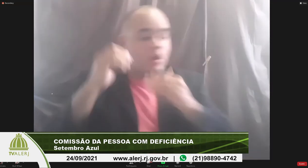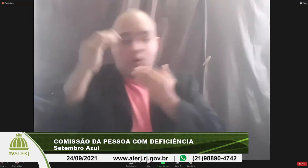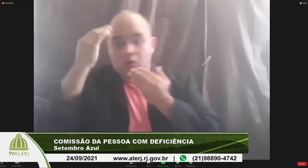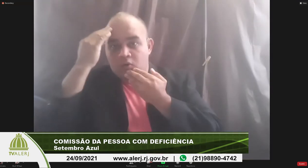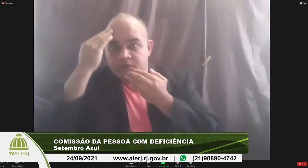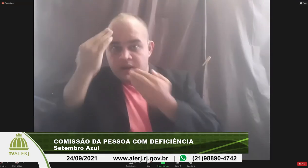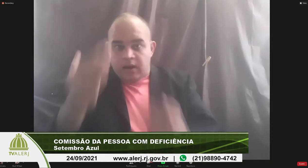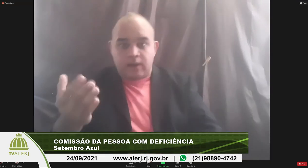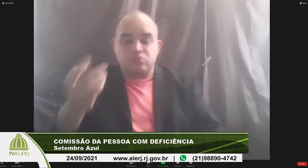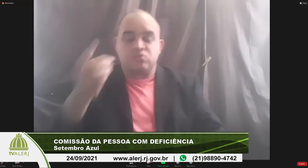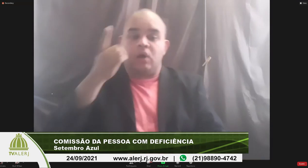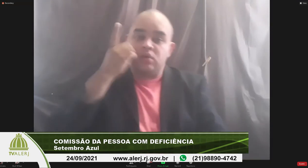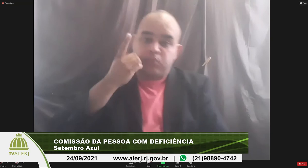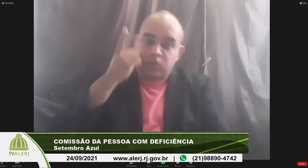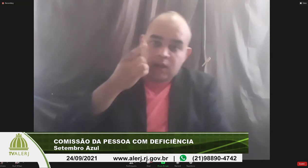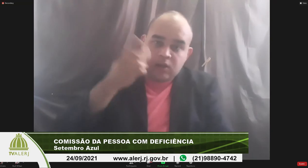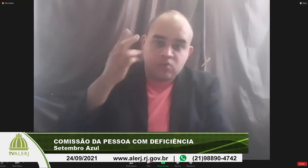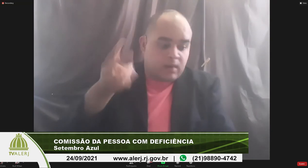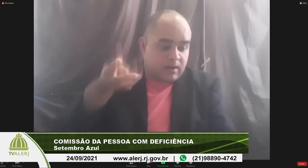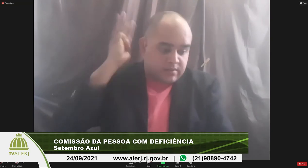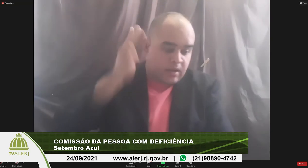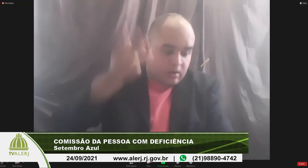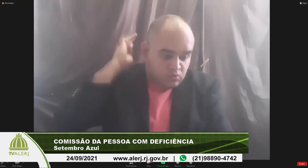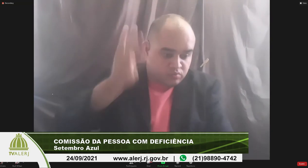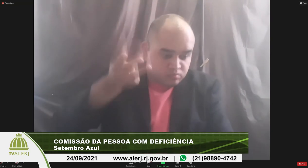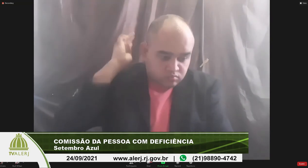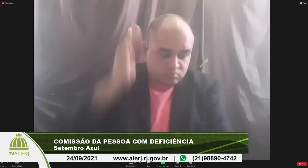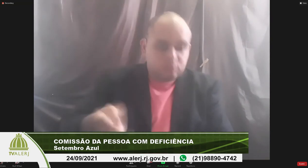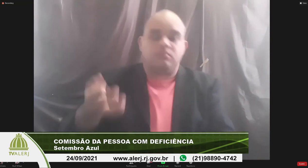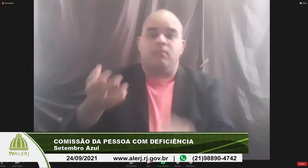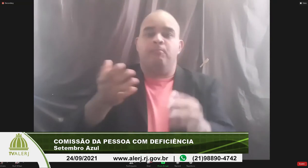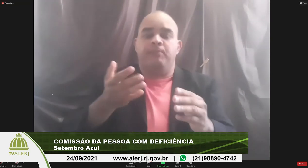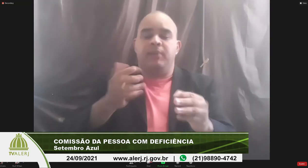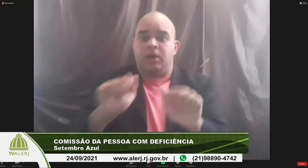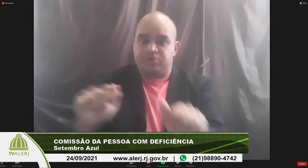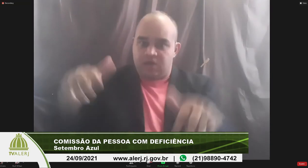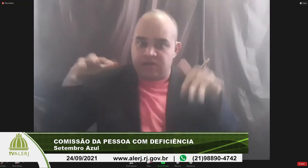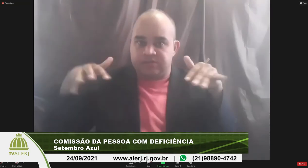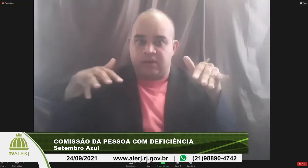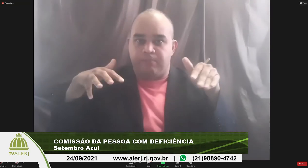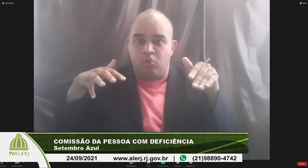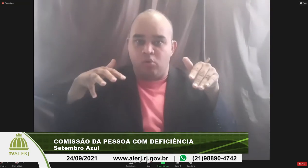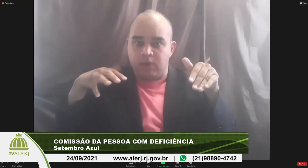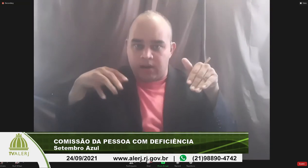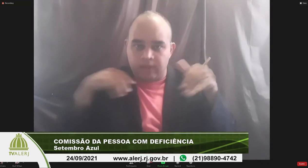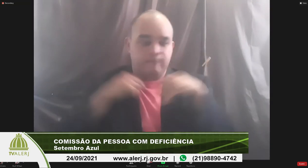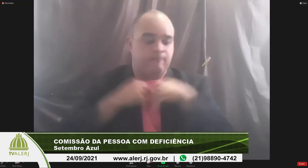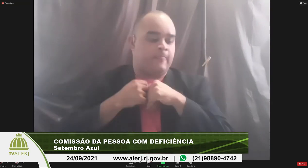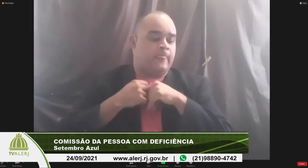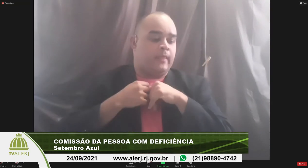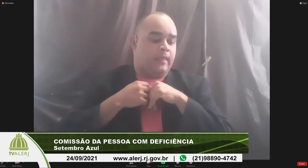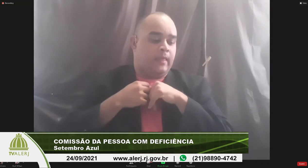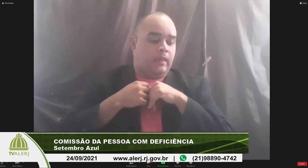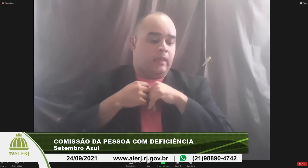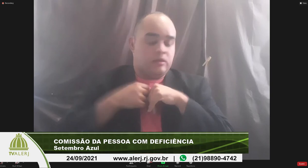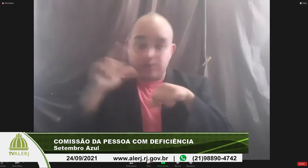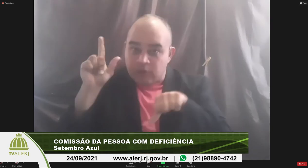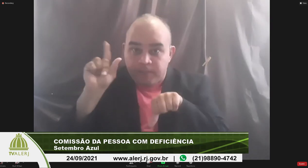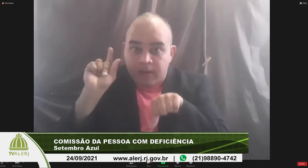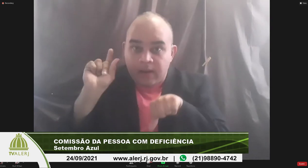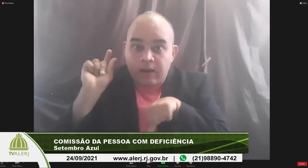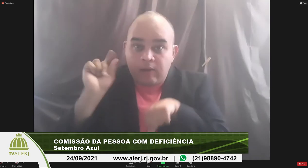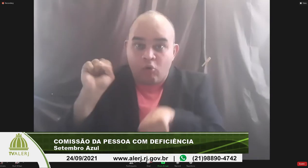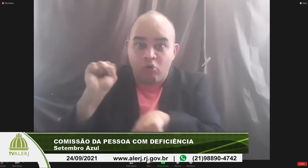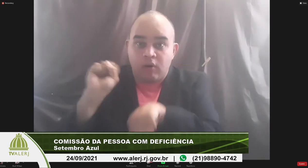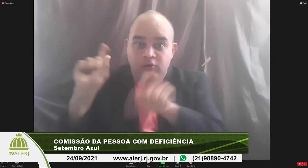obrigado ao deputado Marcelo pela audiência pública e